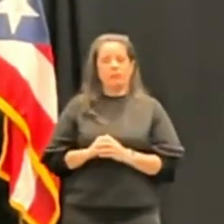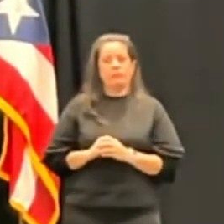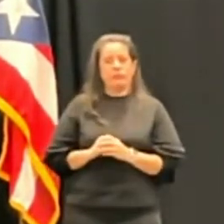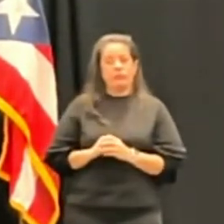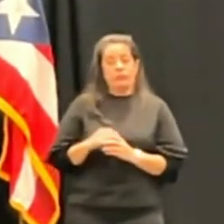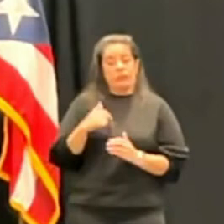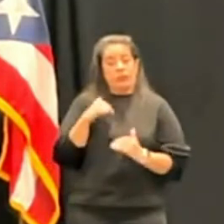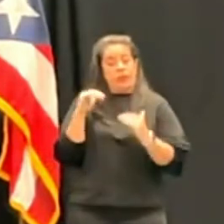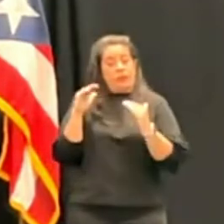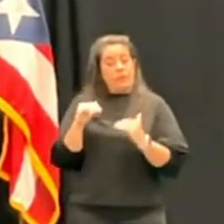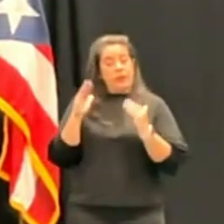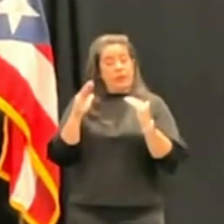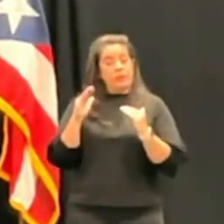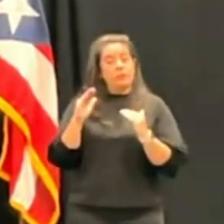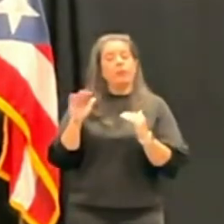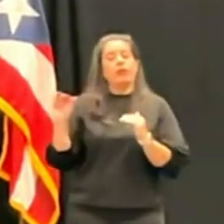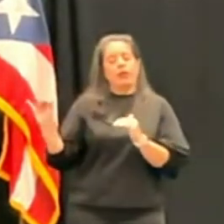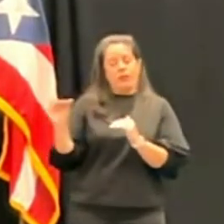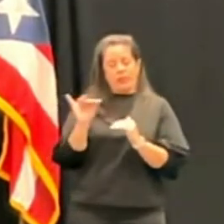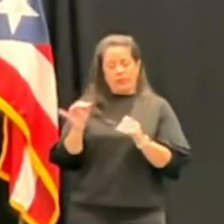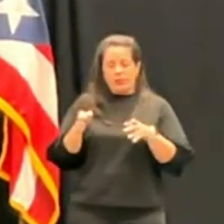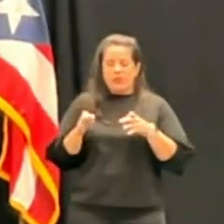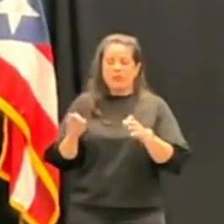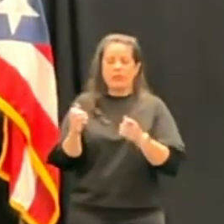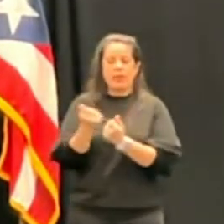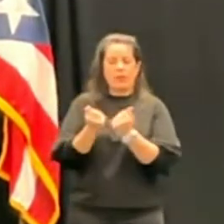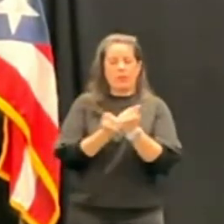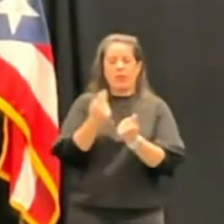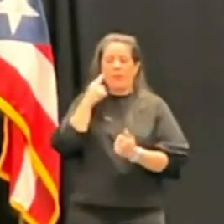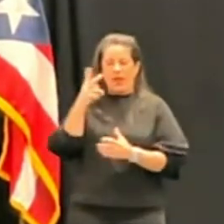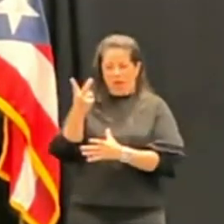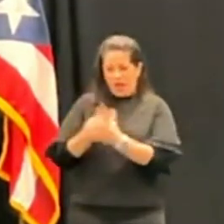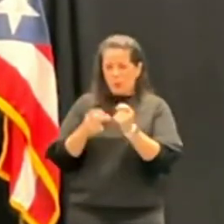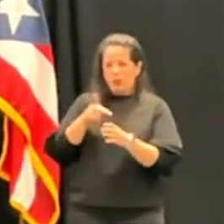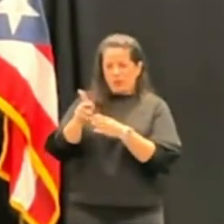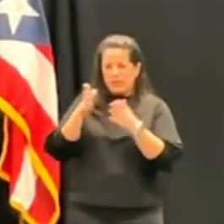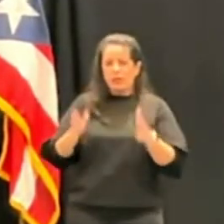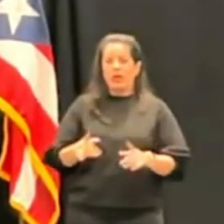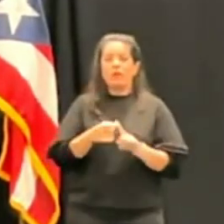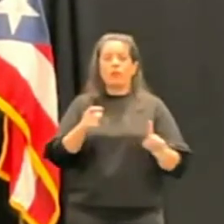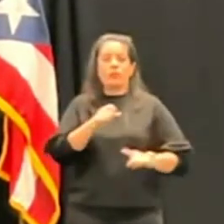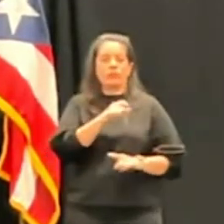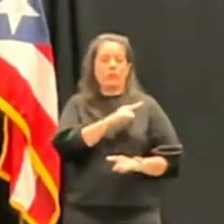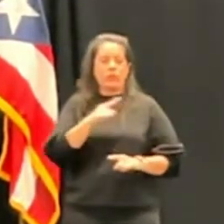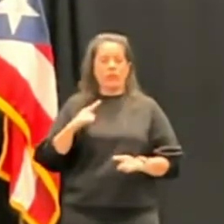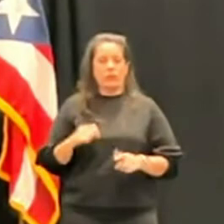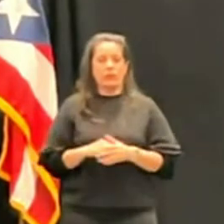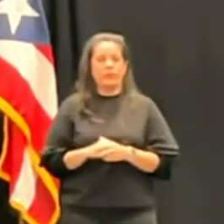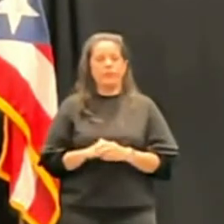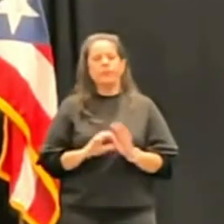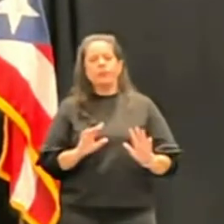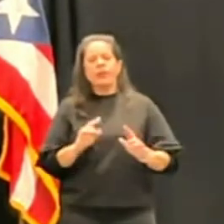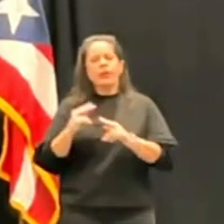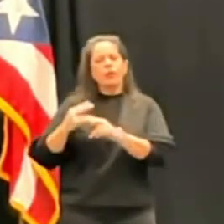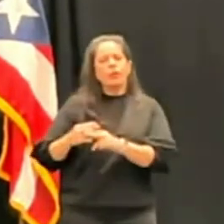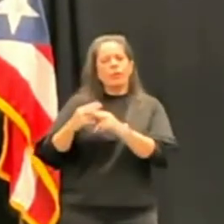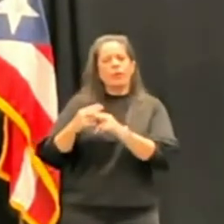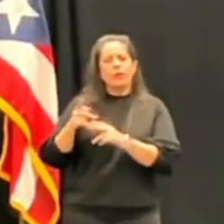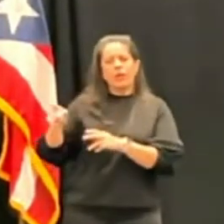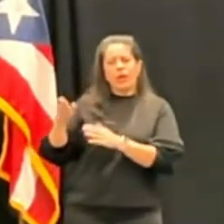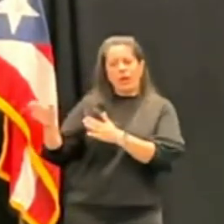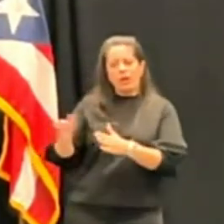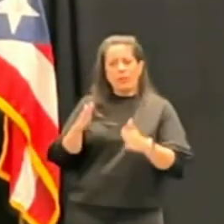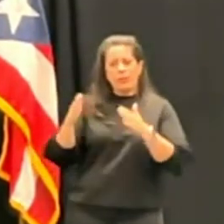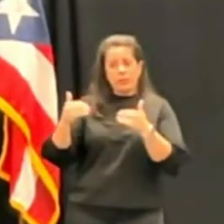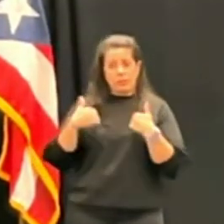esperaría esa misma deferencia para estos profesionales por parte de la Asamblea Legislativa. ¿La designada tiene entre sus planes